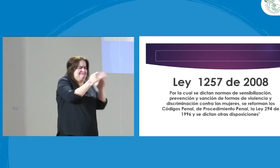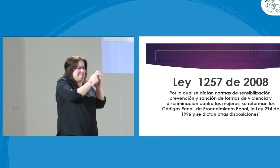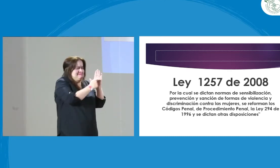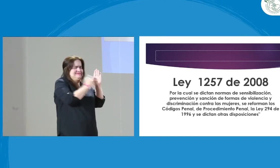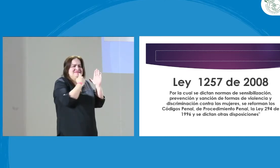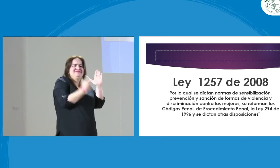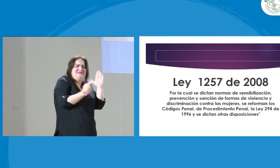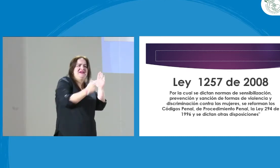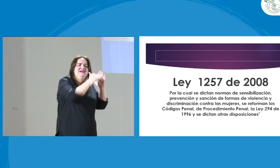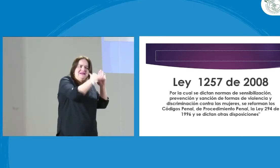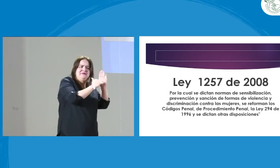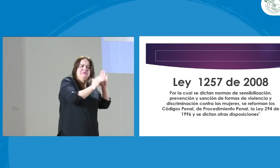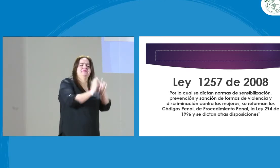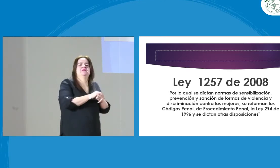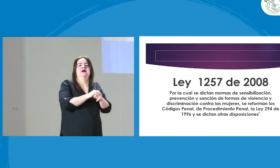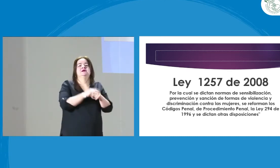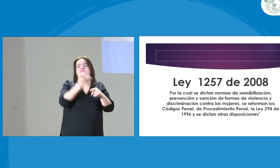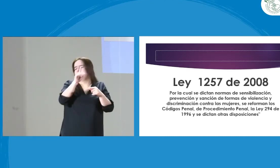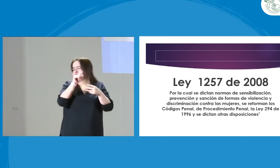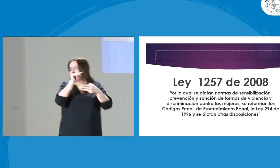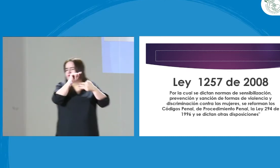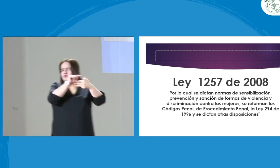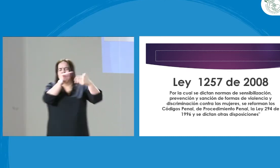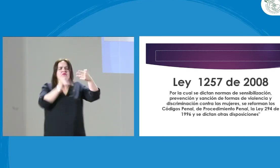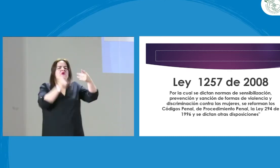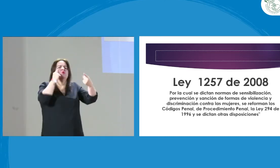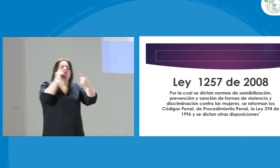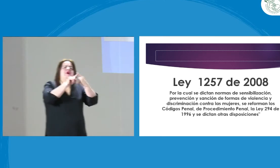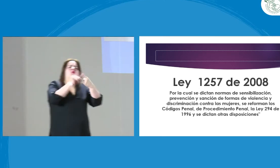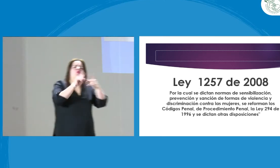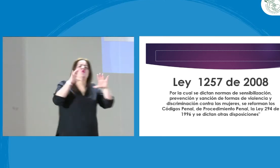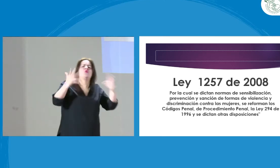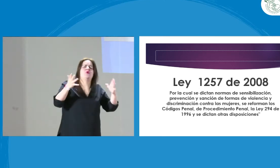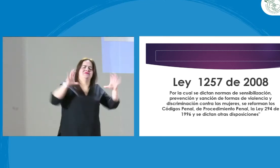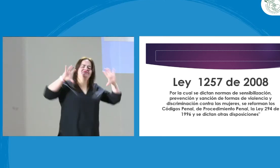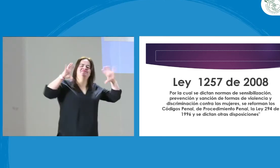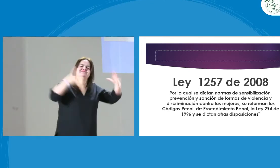pero ha sido difícil porque se han presentado diferentes barreras. qué?